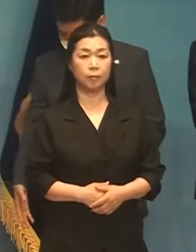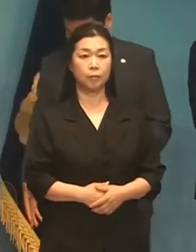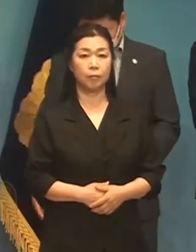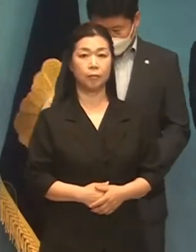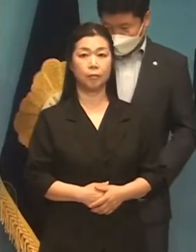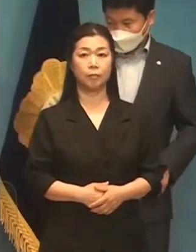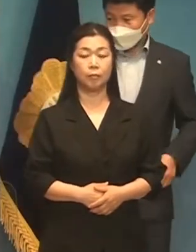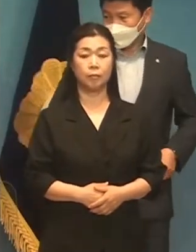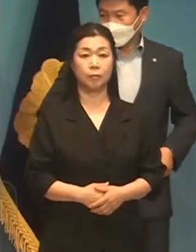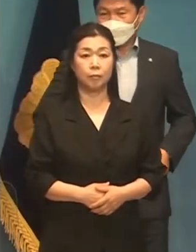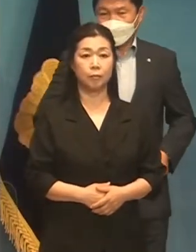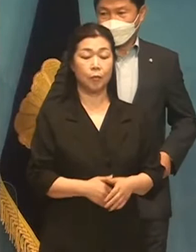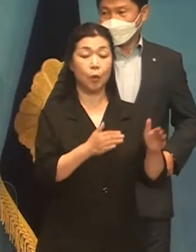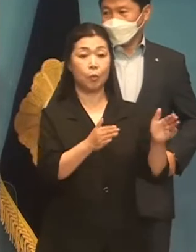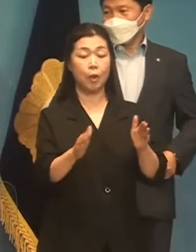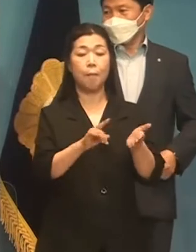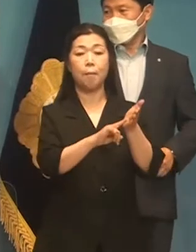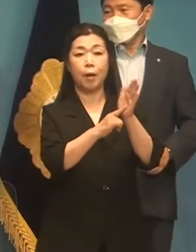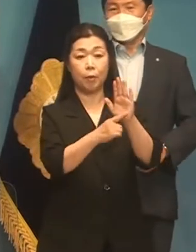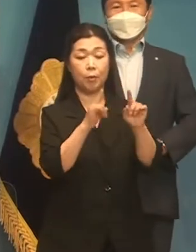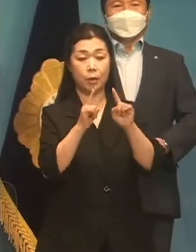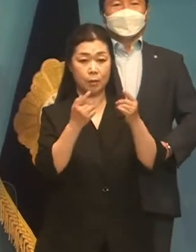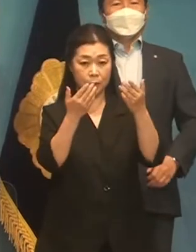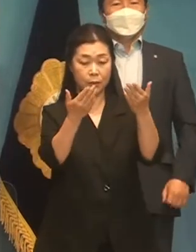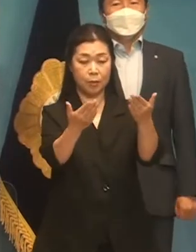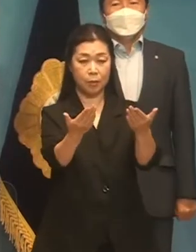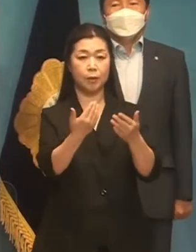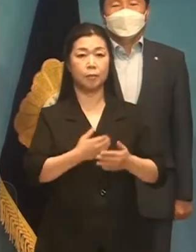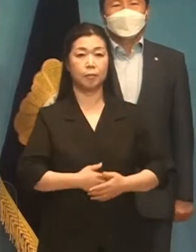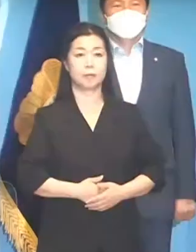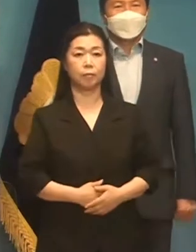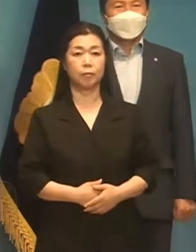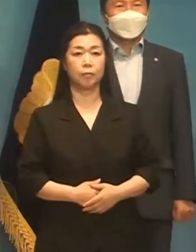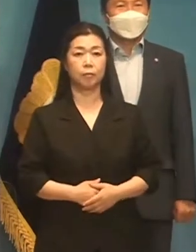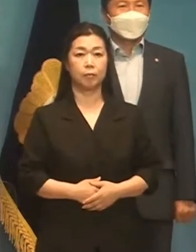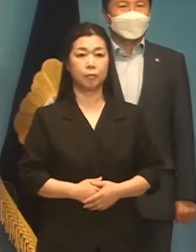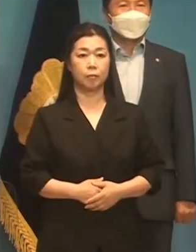네, 준비된 박형을 먼저 낭독해 올리겠습니다.